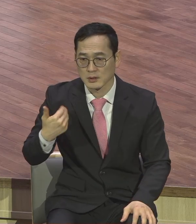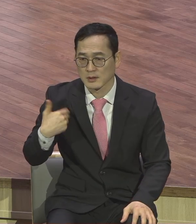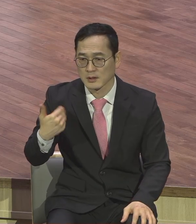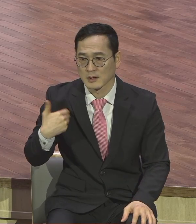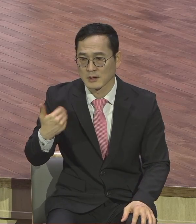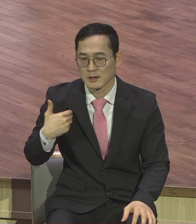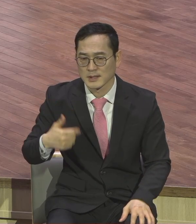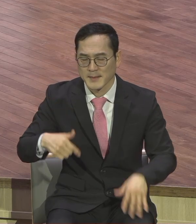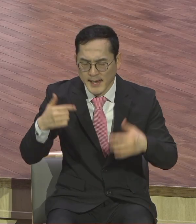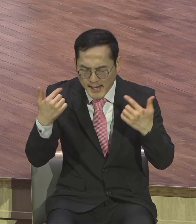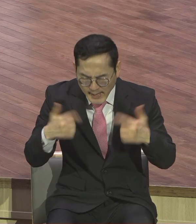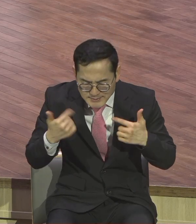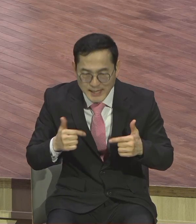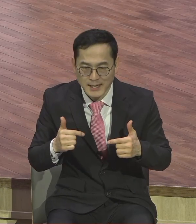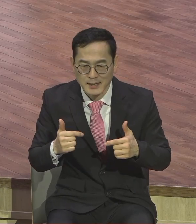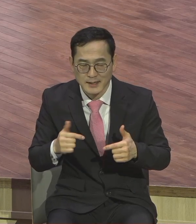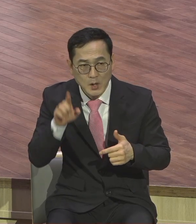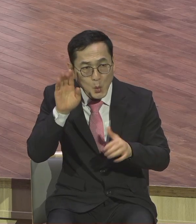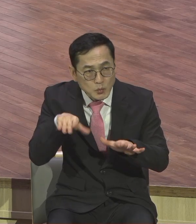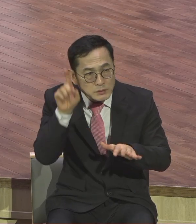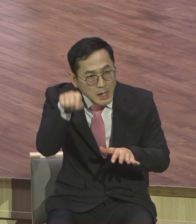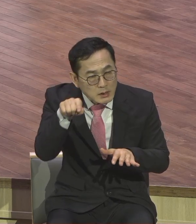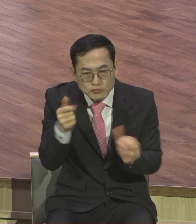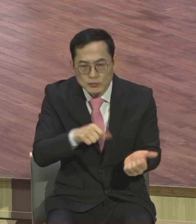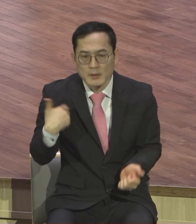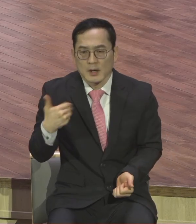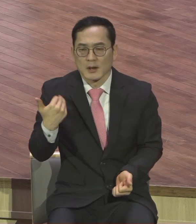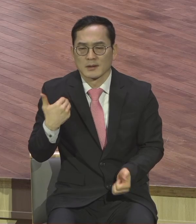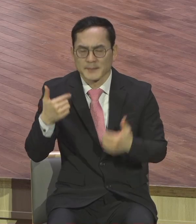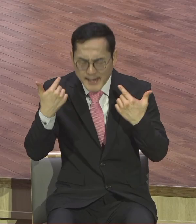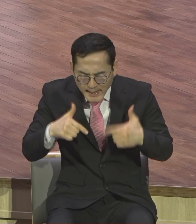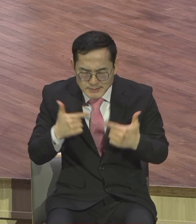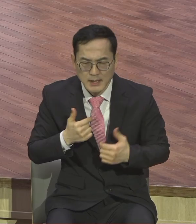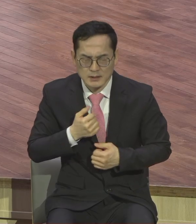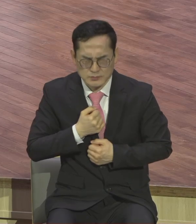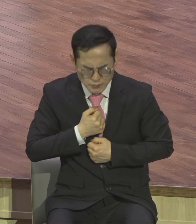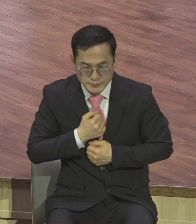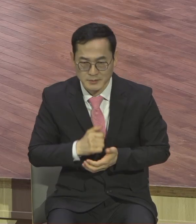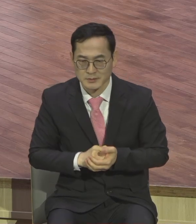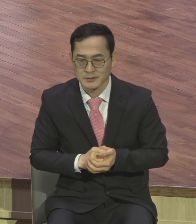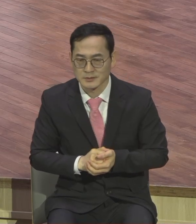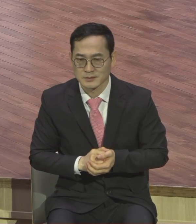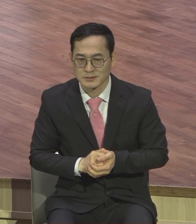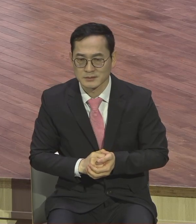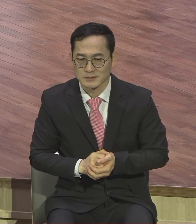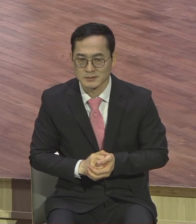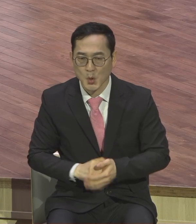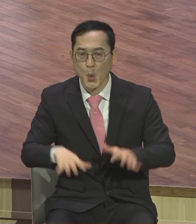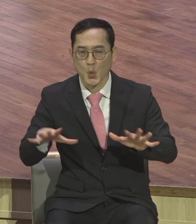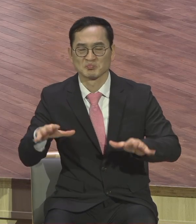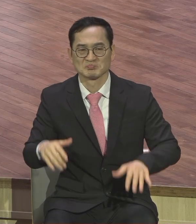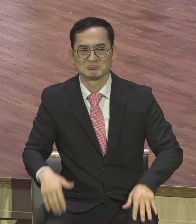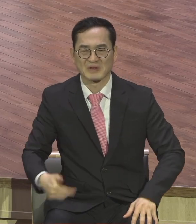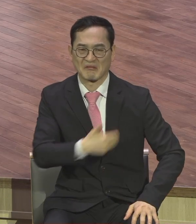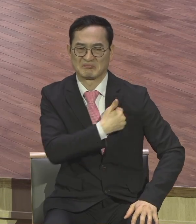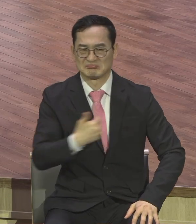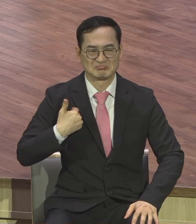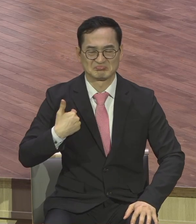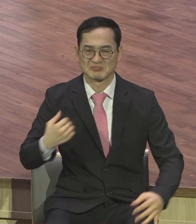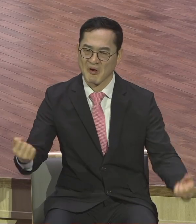긴박성을 가져야 돼요 잠은 27장 1절에 오늘을 자랑하지 마라 내일이 어떻게 될지 모르는 거에요 오늘로